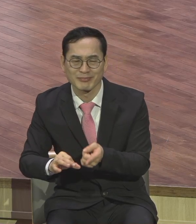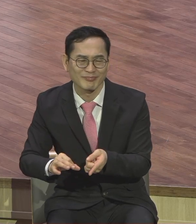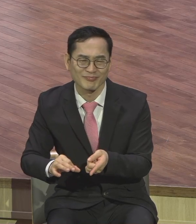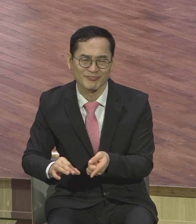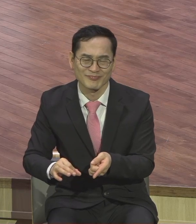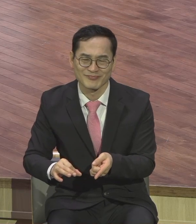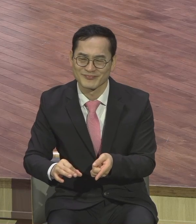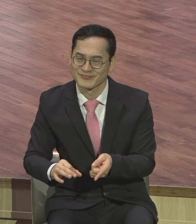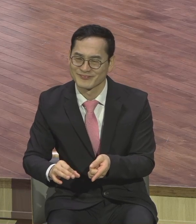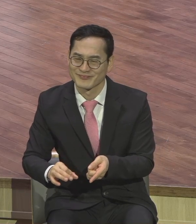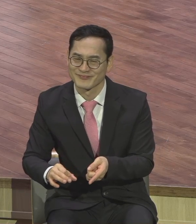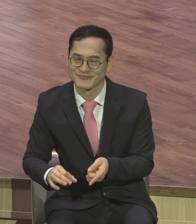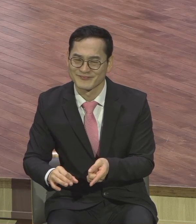그런 걸 하나는 받지 않습니다